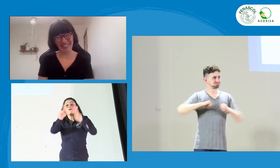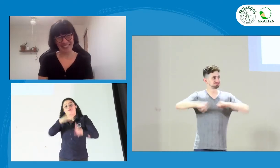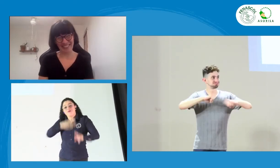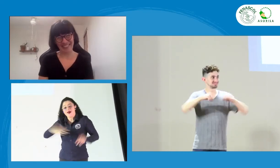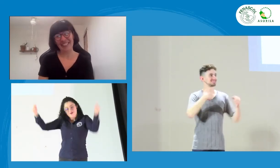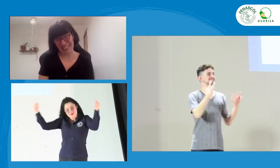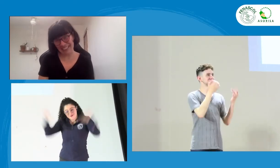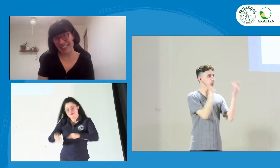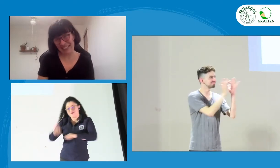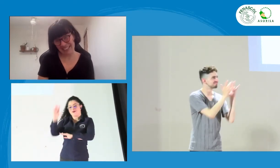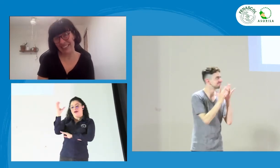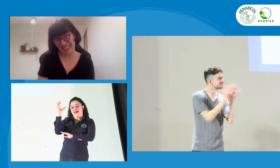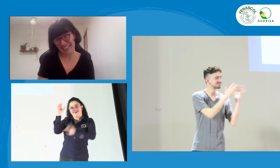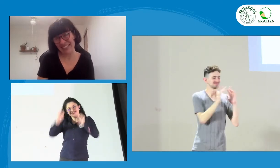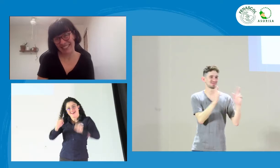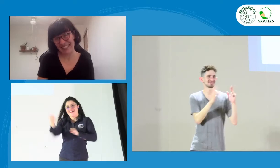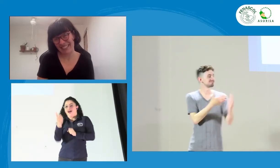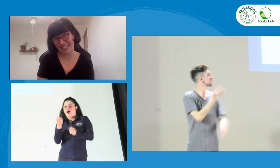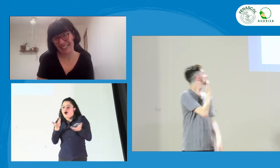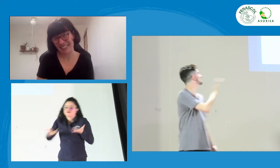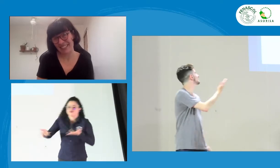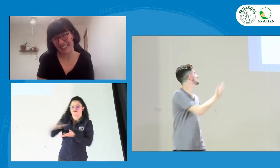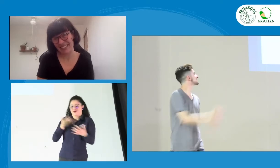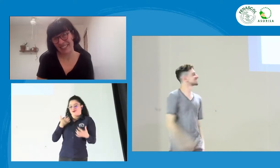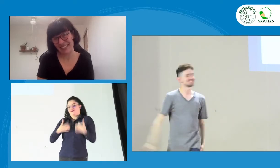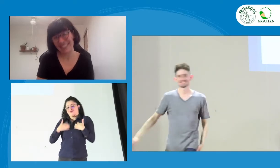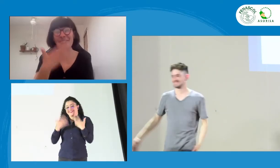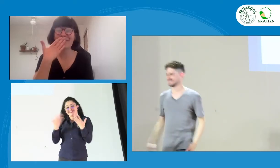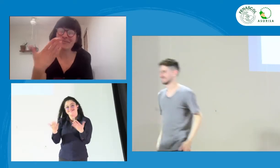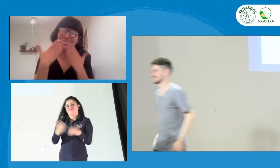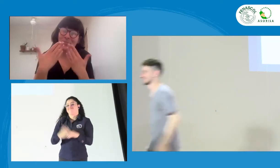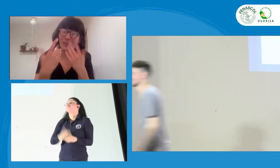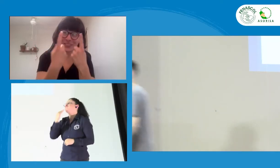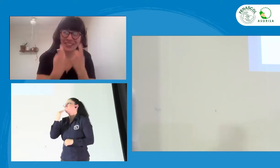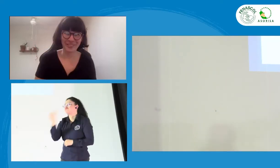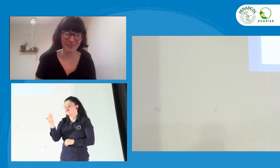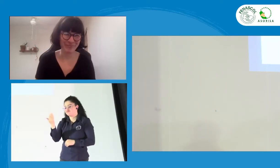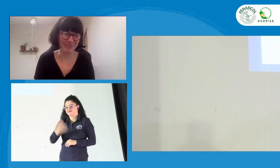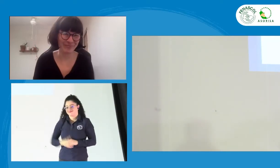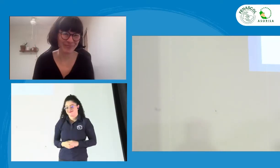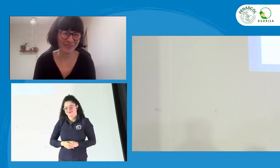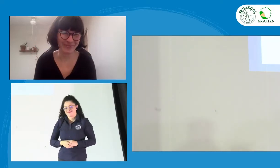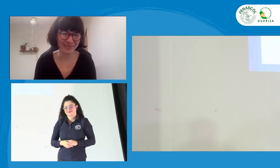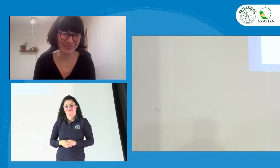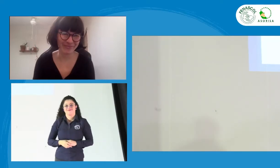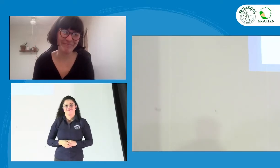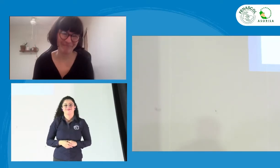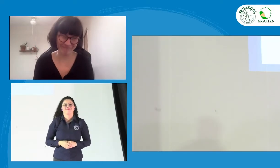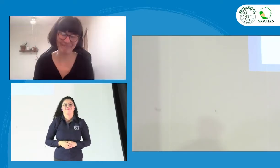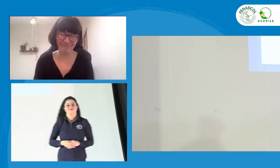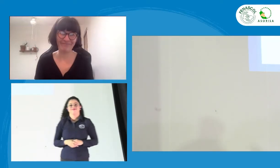Colombia y poder compartir con nosotros también y conocernos acá. Gracias. Así es, gracias. Gracias por tu pregunta.